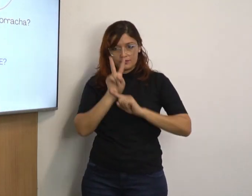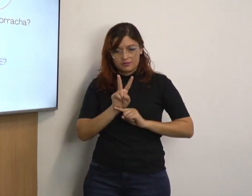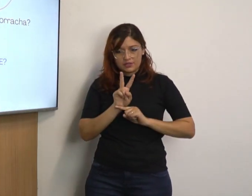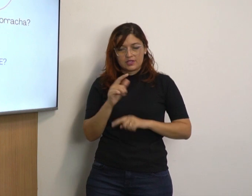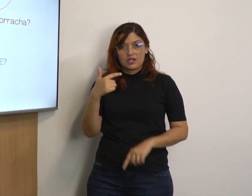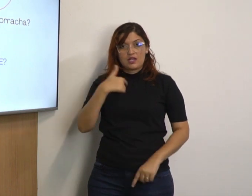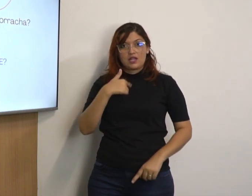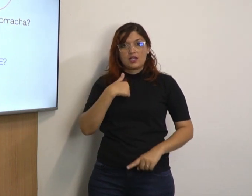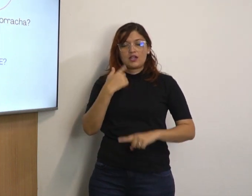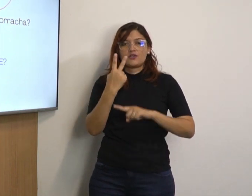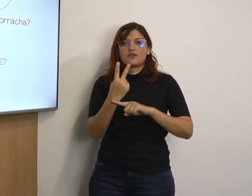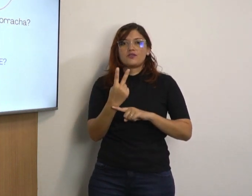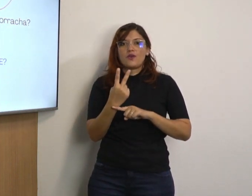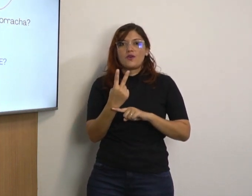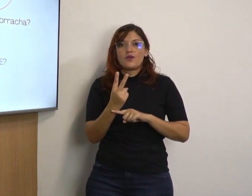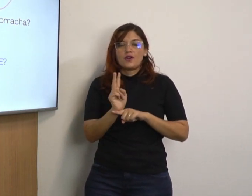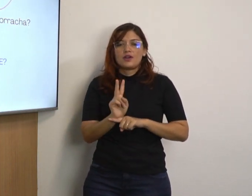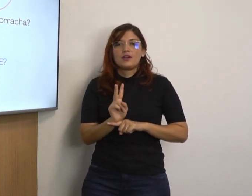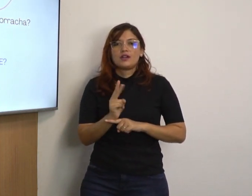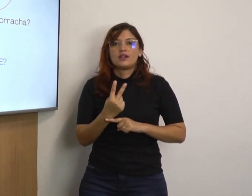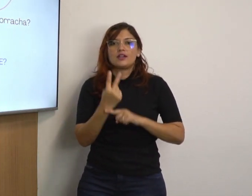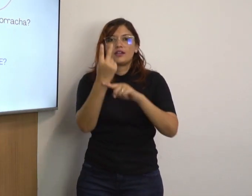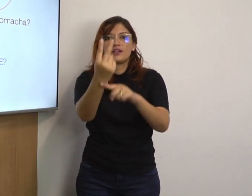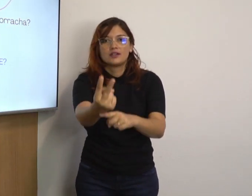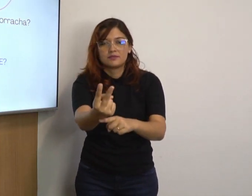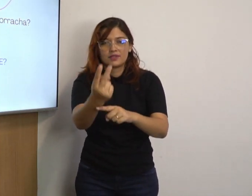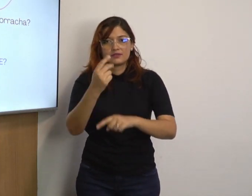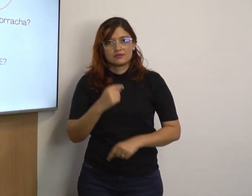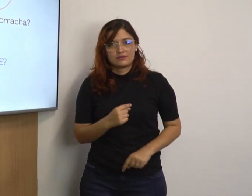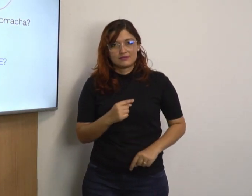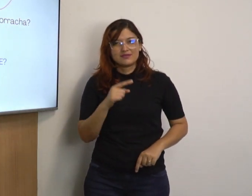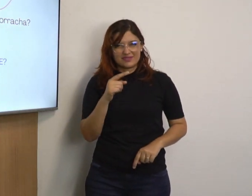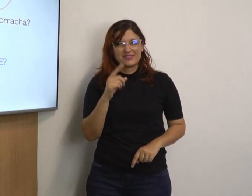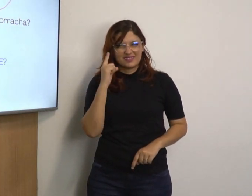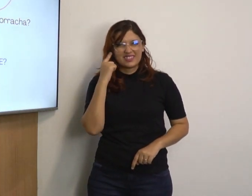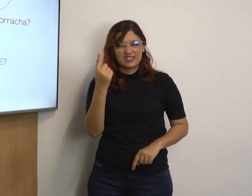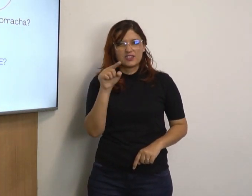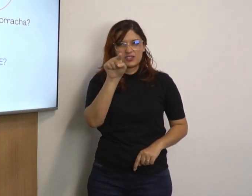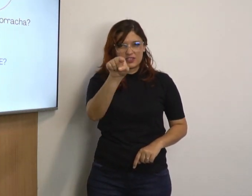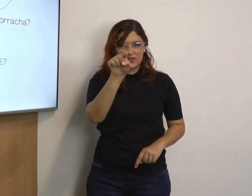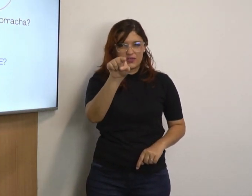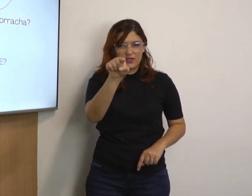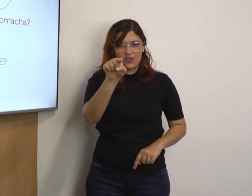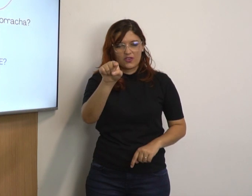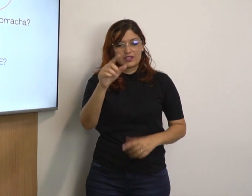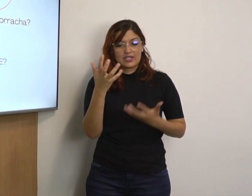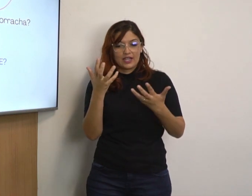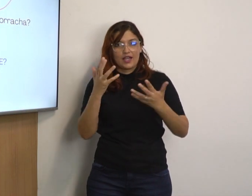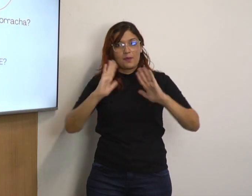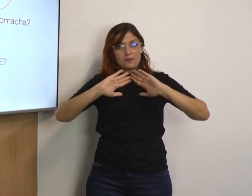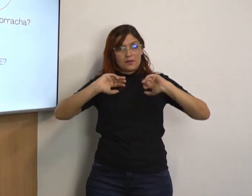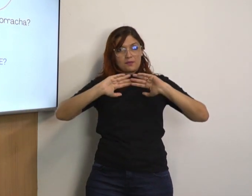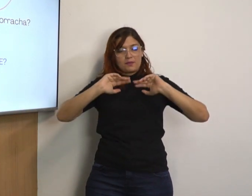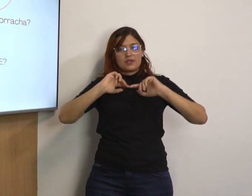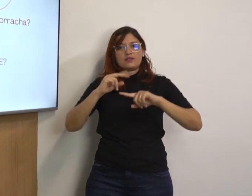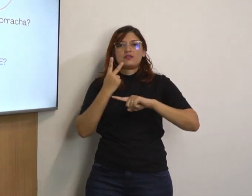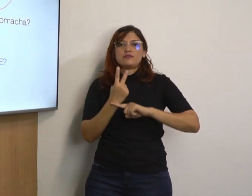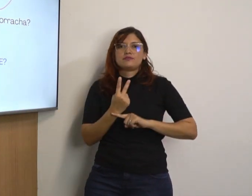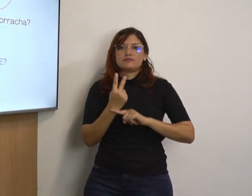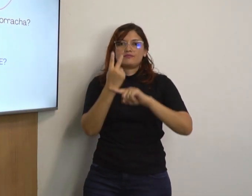direção do movimento do sinal já vai dar esse sentido. Eu estou te emprestando. Entendeu? Você que